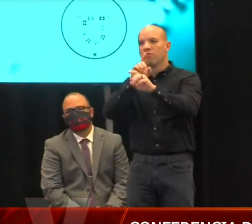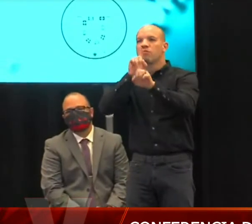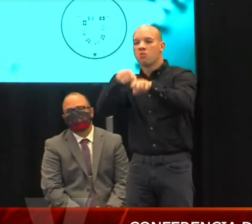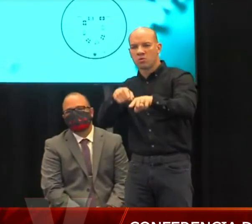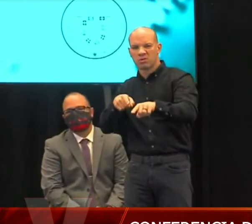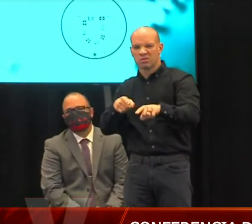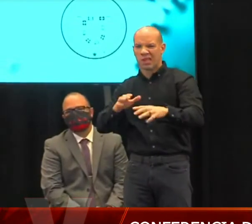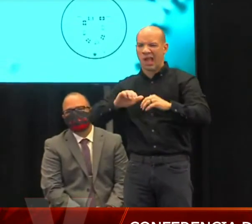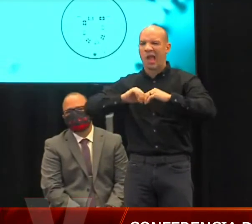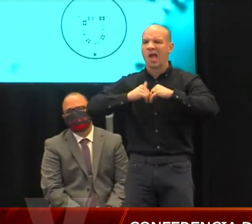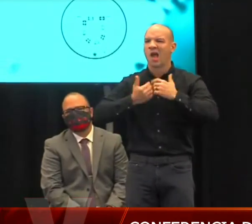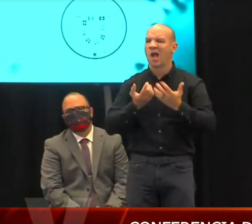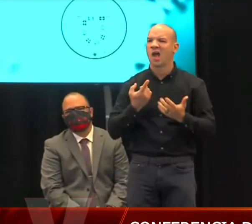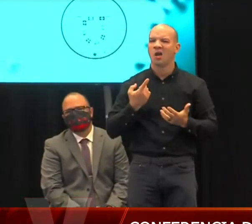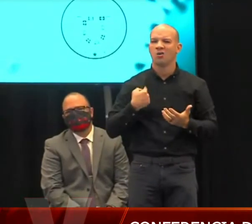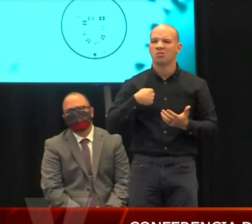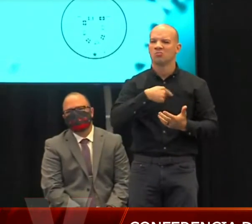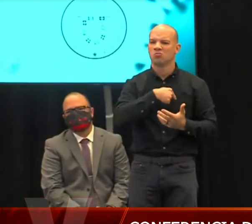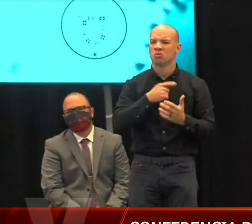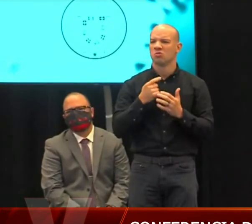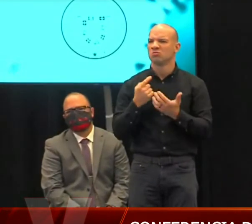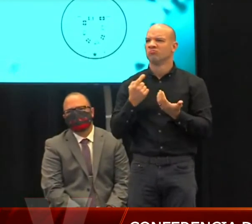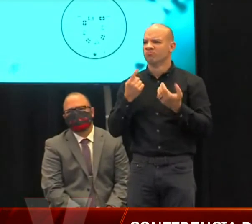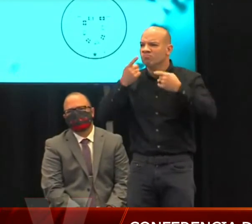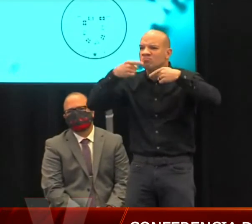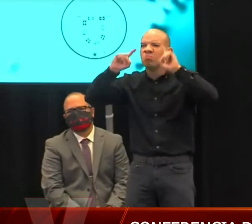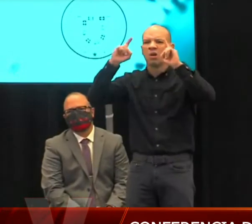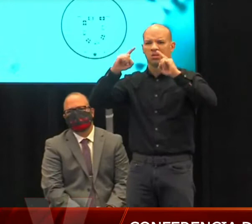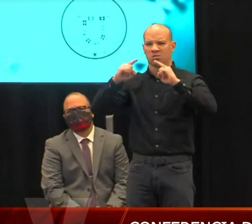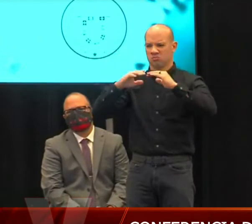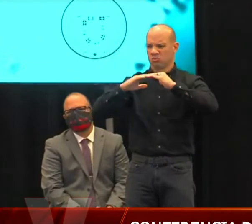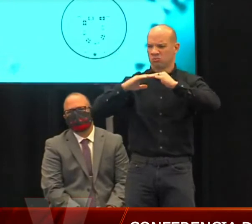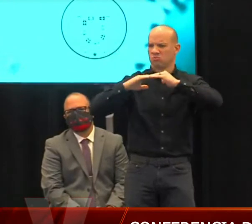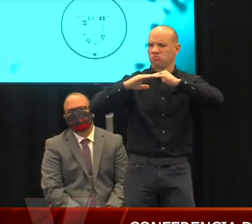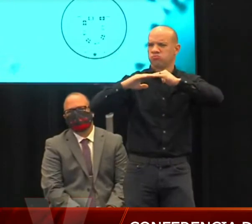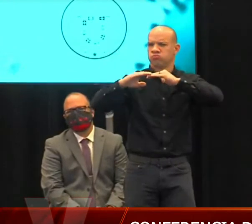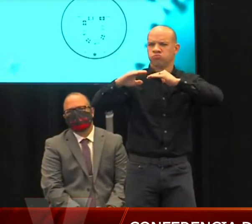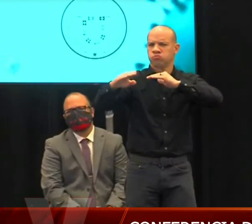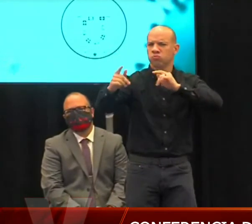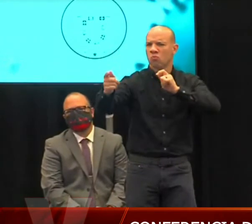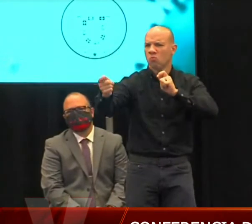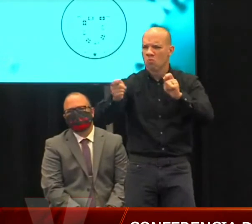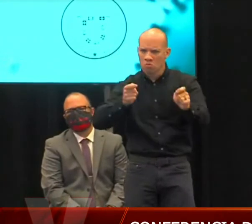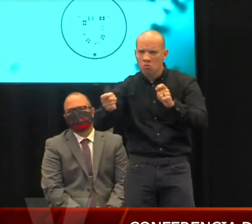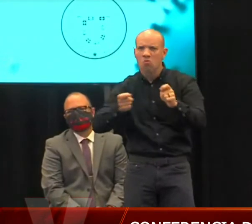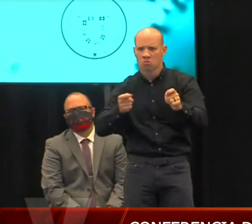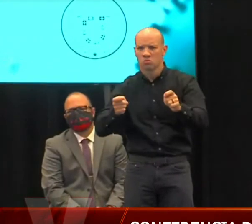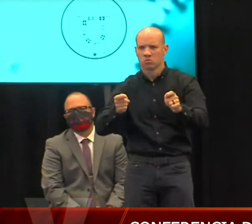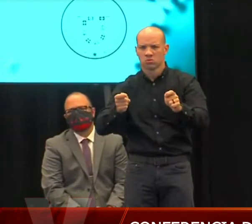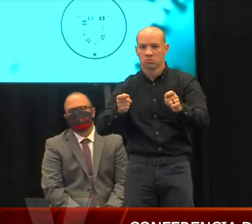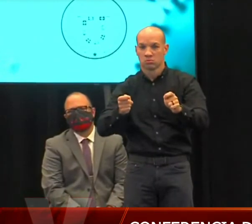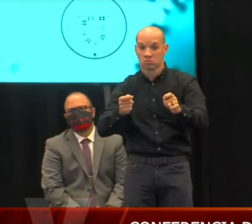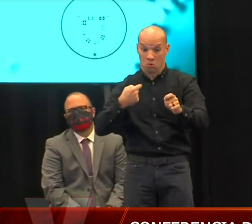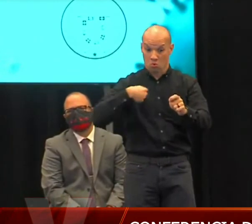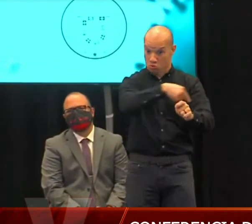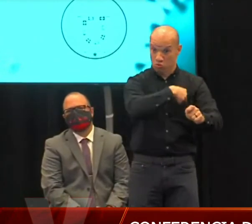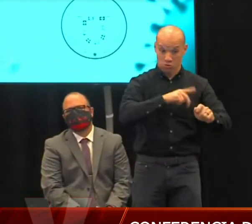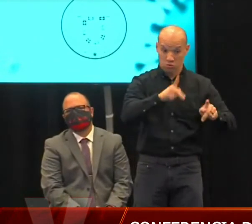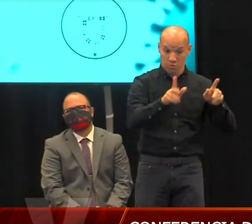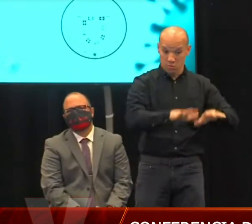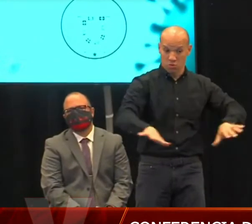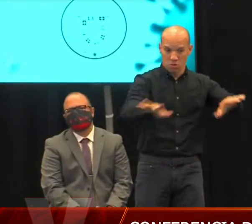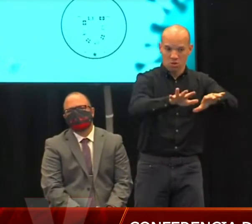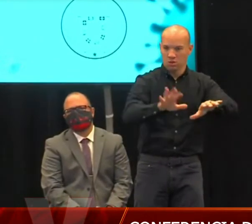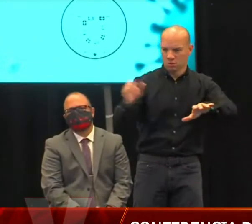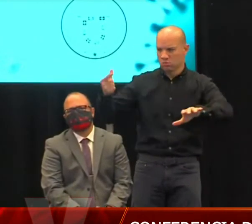por nosotros, el pueblo, la sociedad, y también por lo que ve el gobierno? ¿Cómo se puede lograr